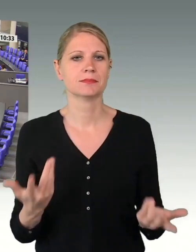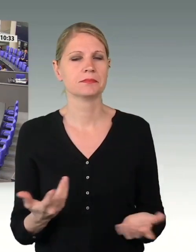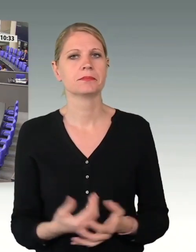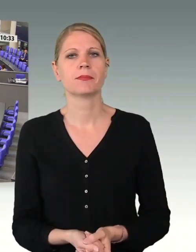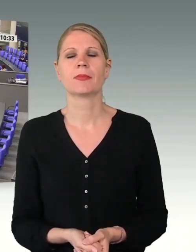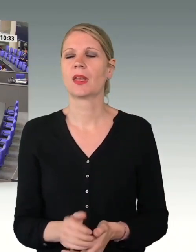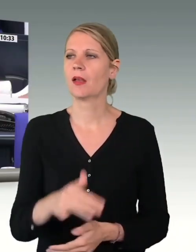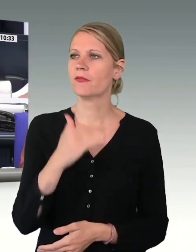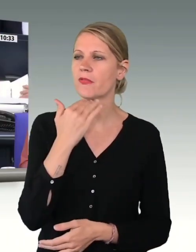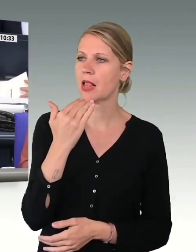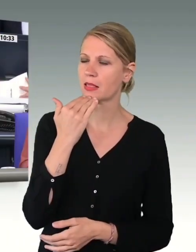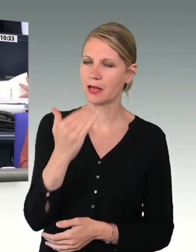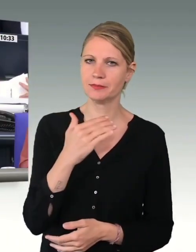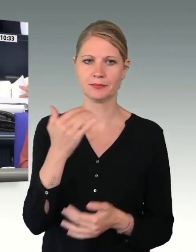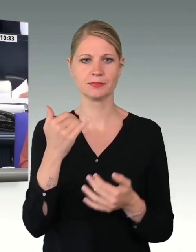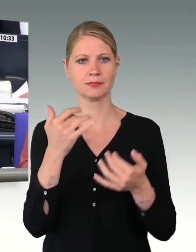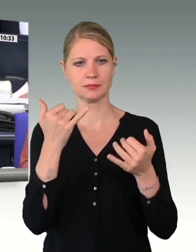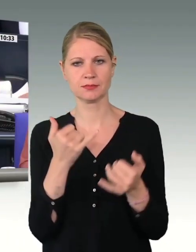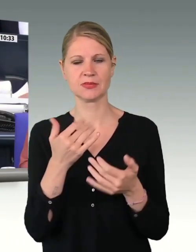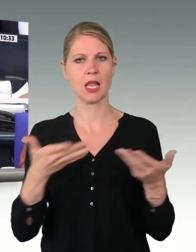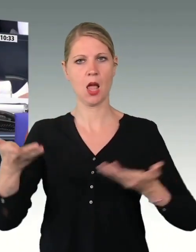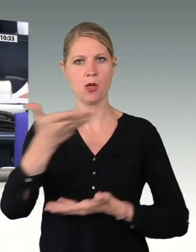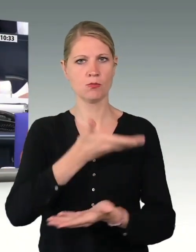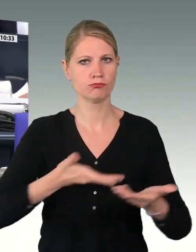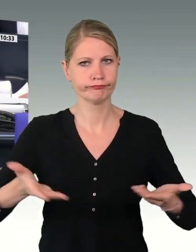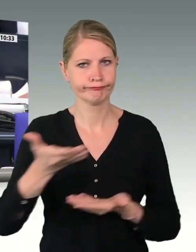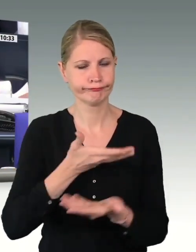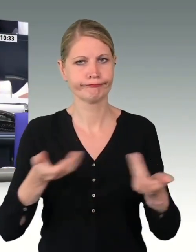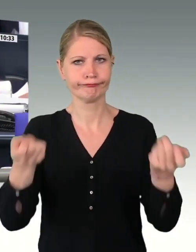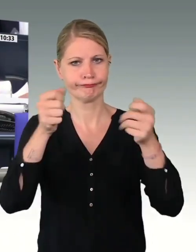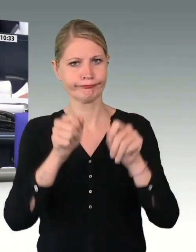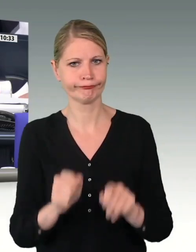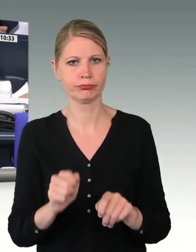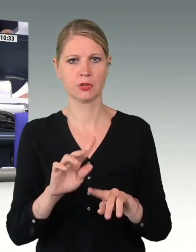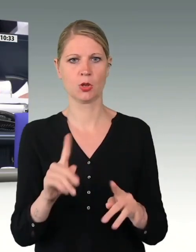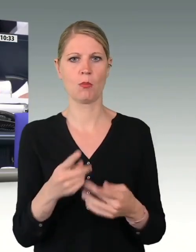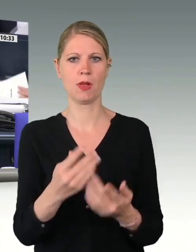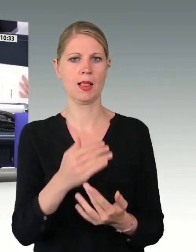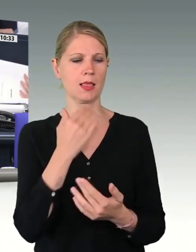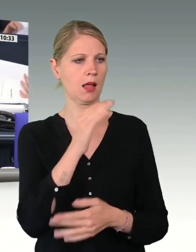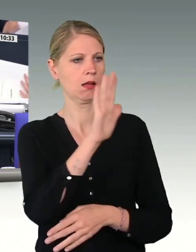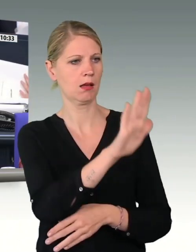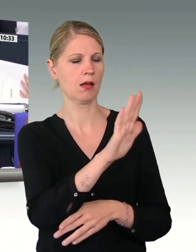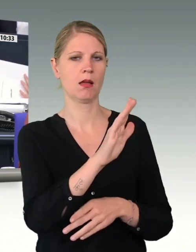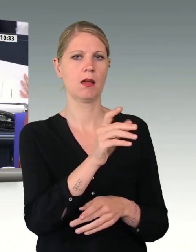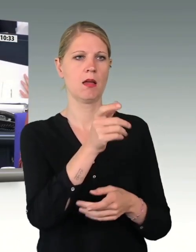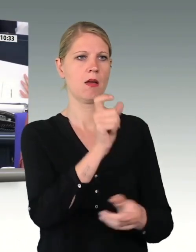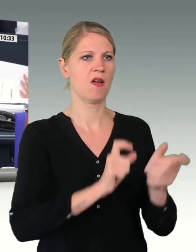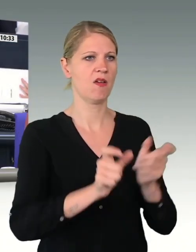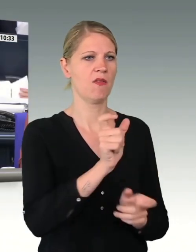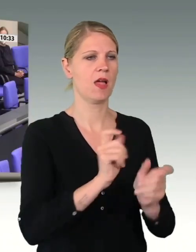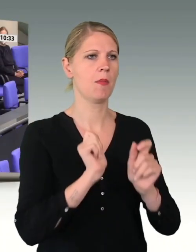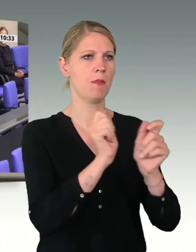Vielen Dank. Ich schließe damit die Aussprache und bedanke mich noch einmal bei den Wehrbeauftragten und ihren